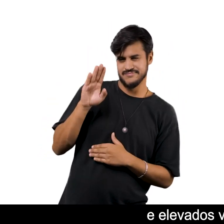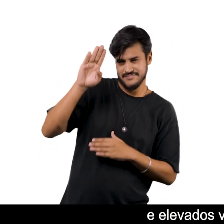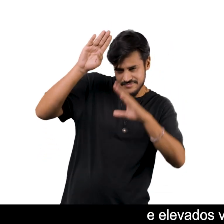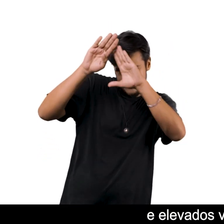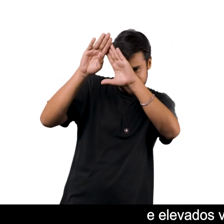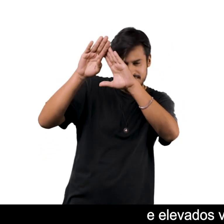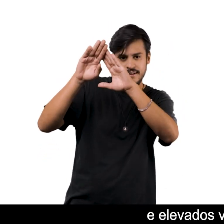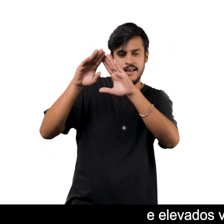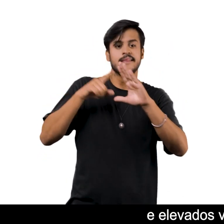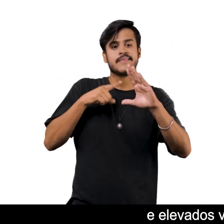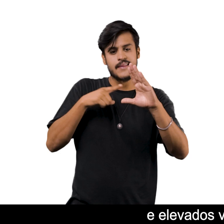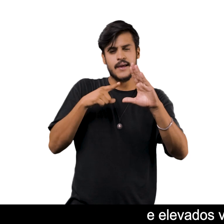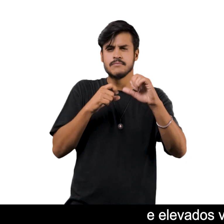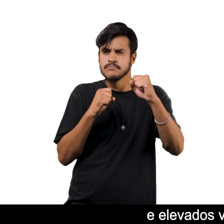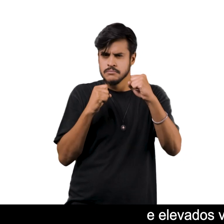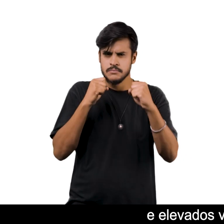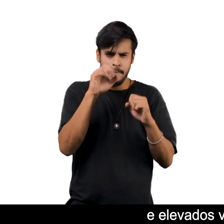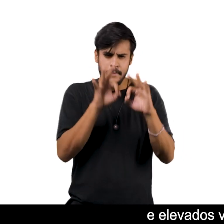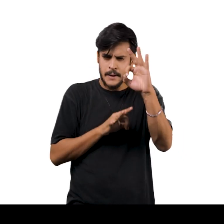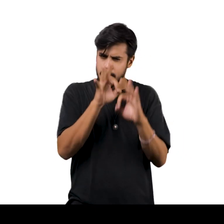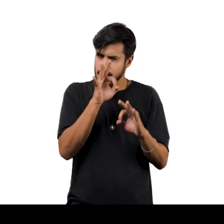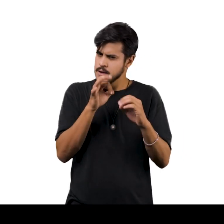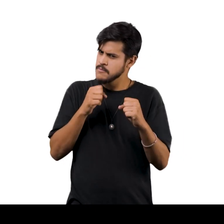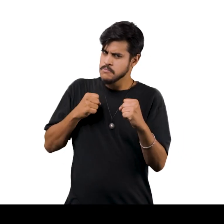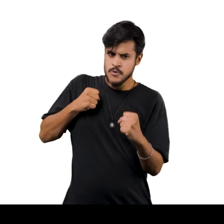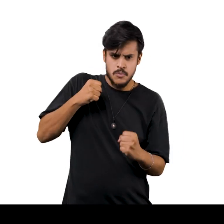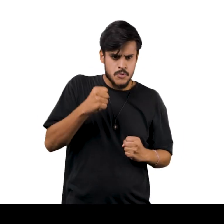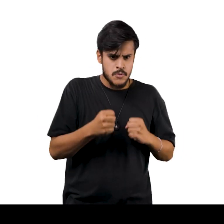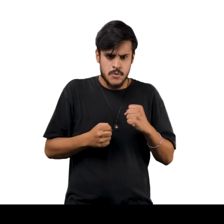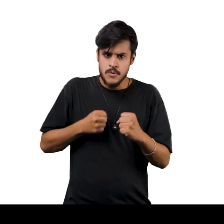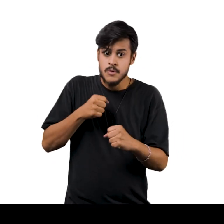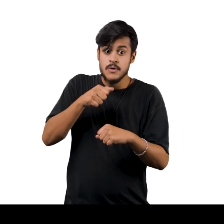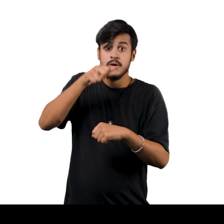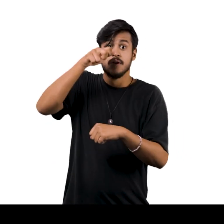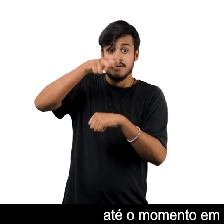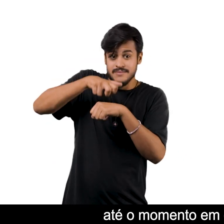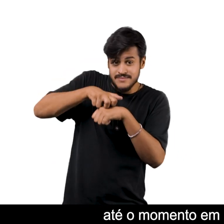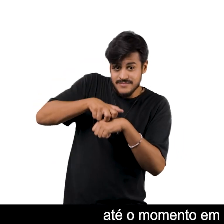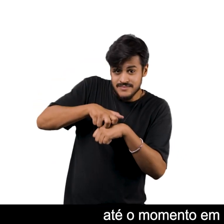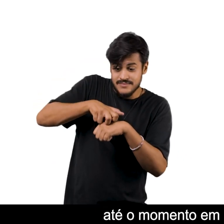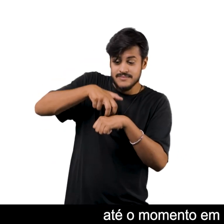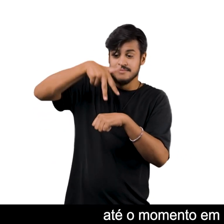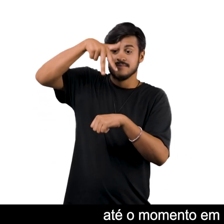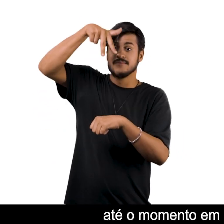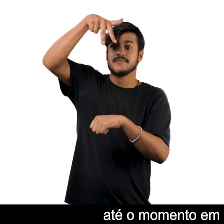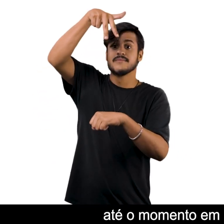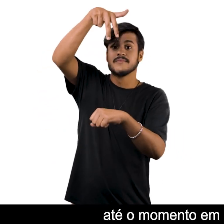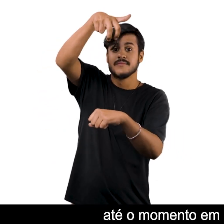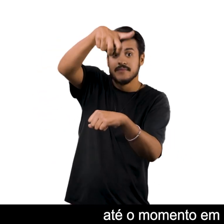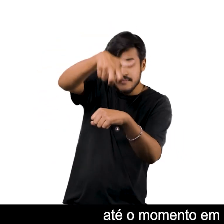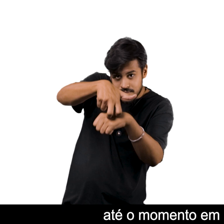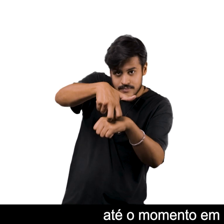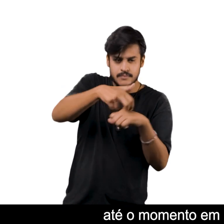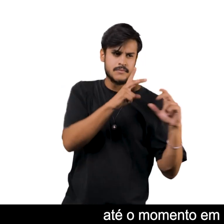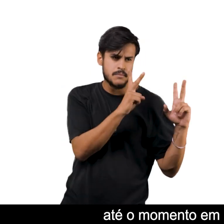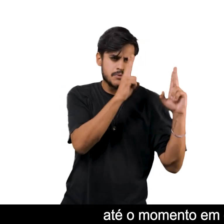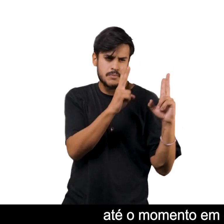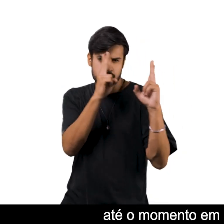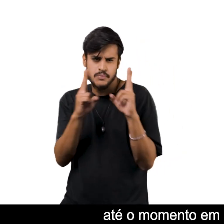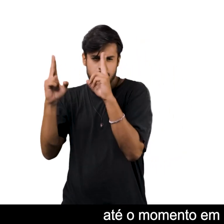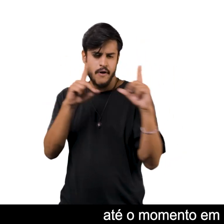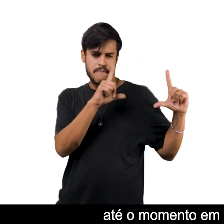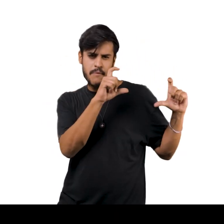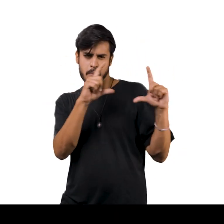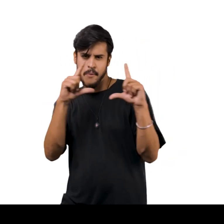elevados verticalmente acima da cabeça Se preparando para saltar Até o momento em que alcança o chão Após